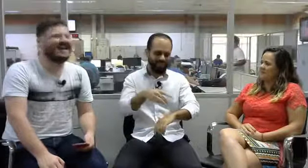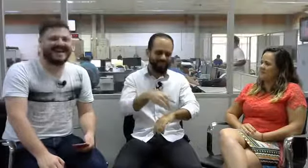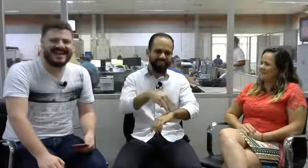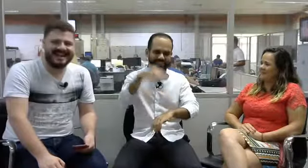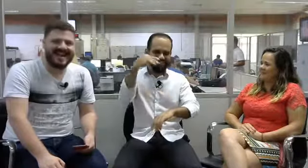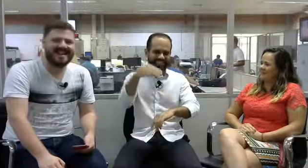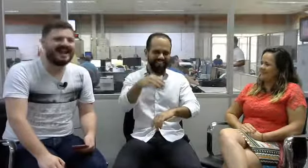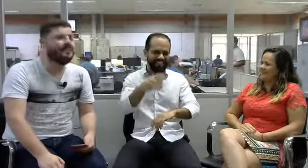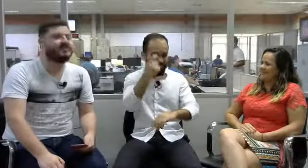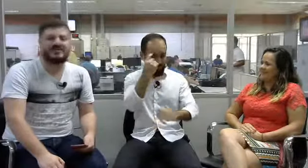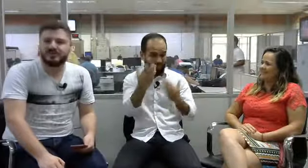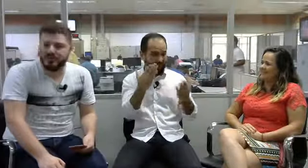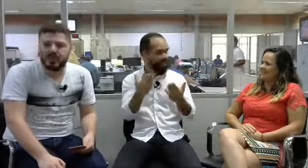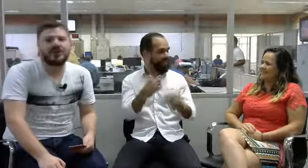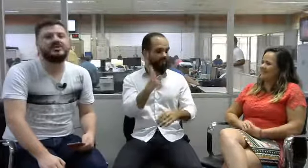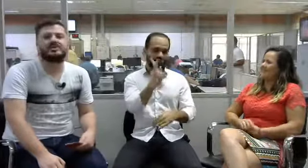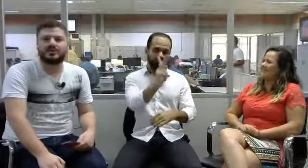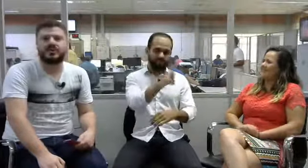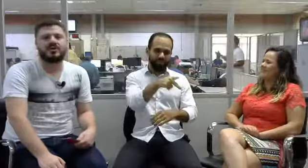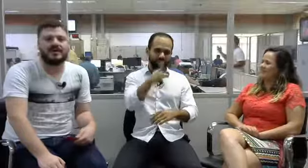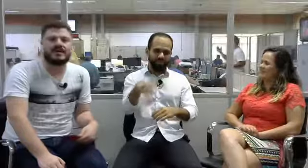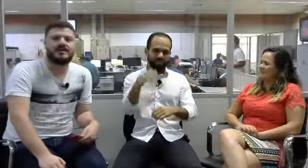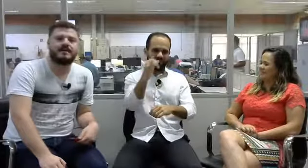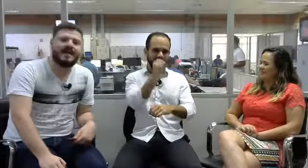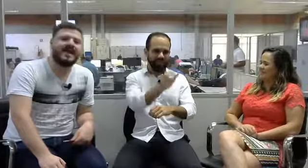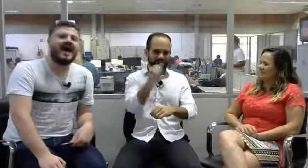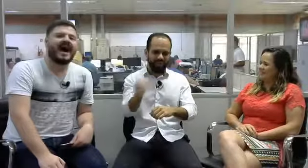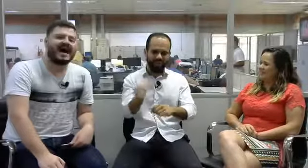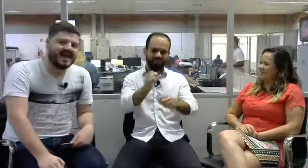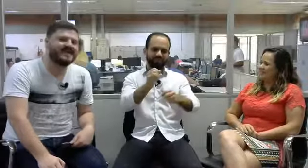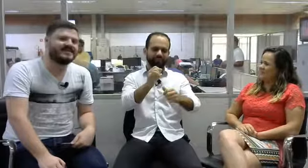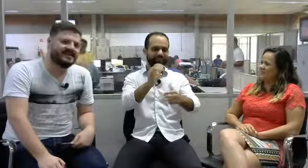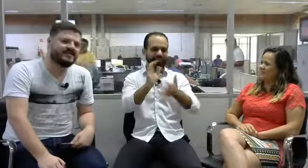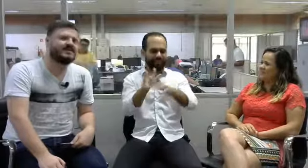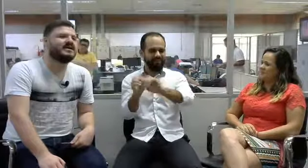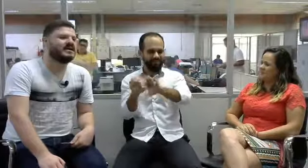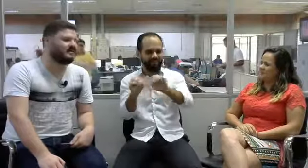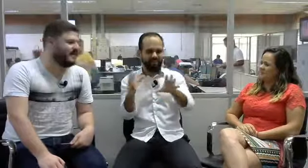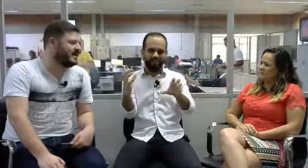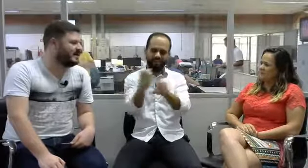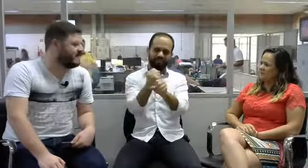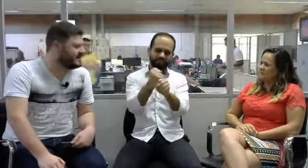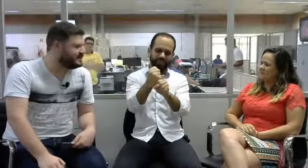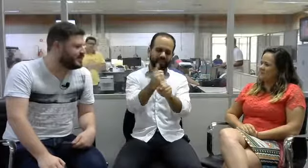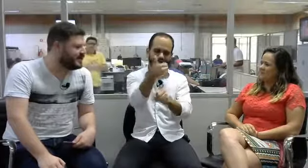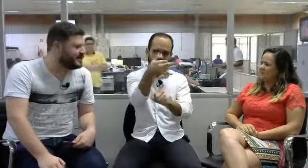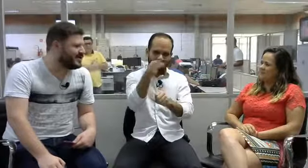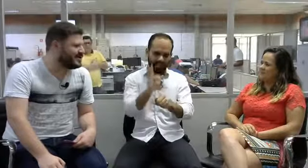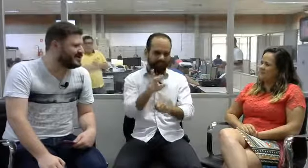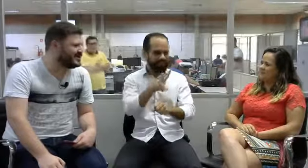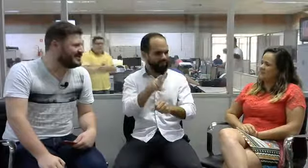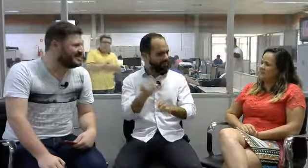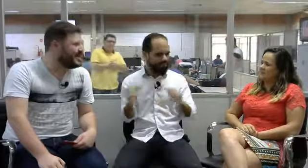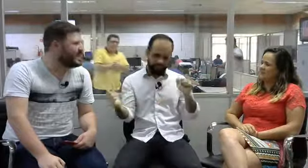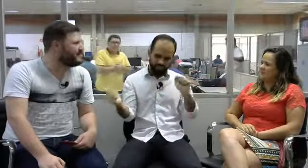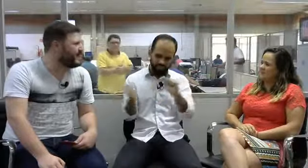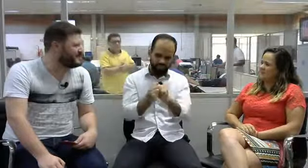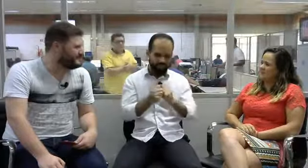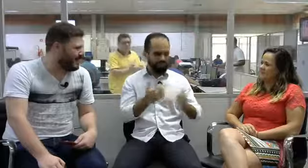E ele é professor e instrutor de Libras também há 10 anos e vai participar aqui com a gente desse bate-papo.